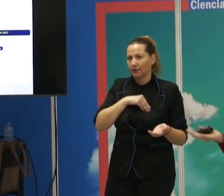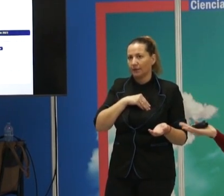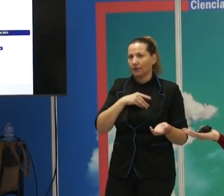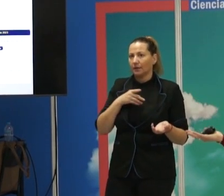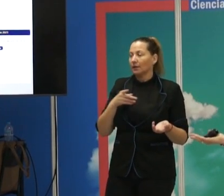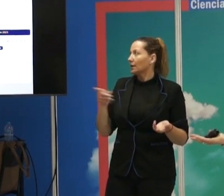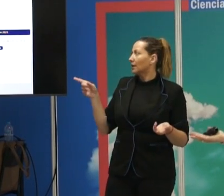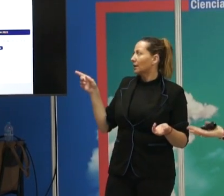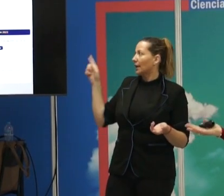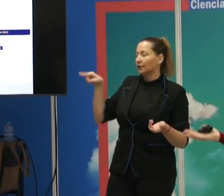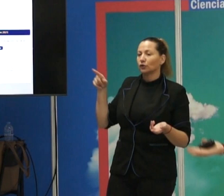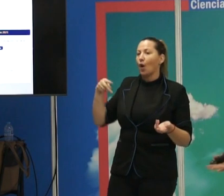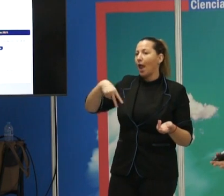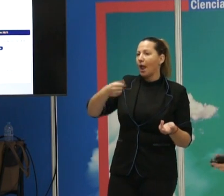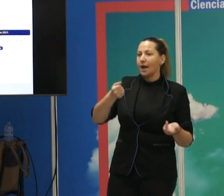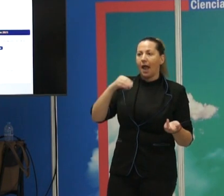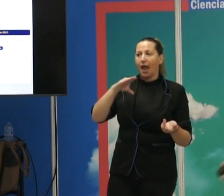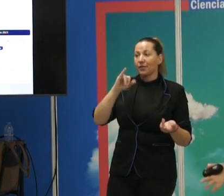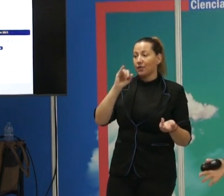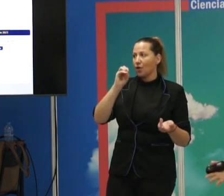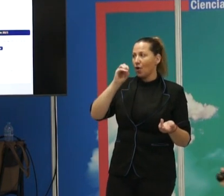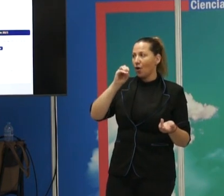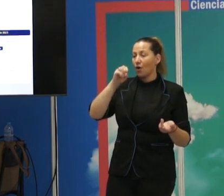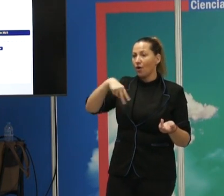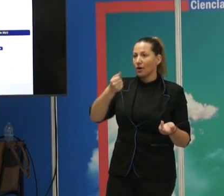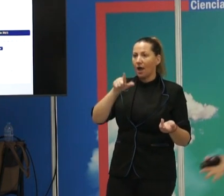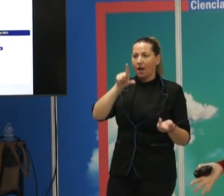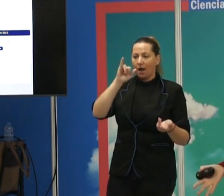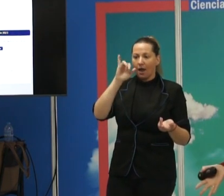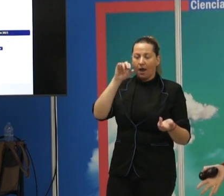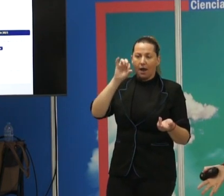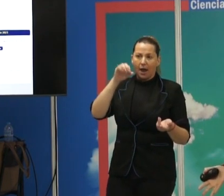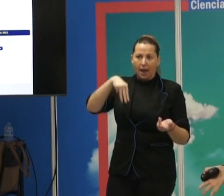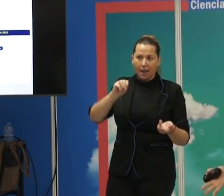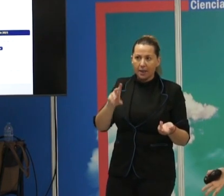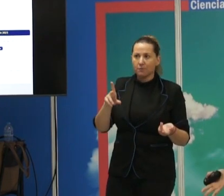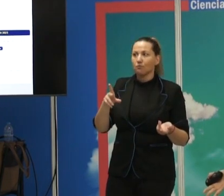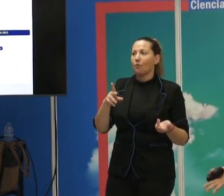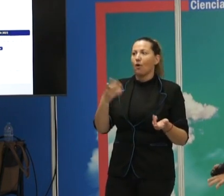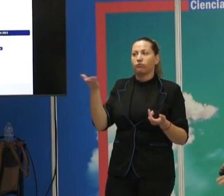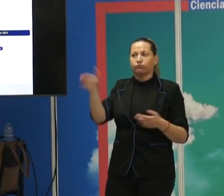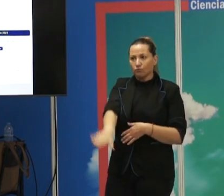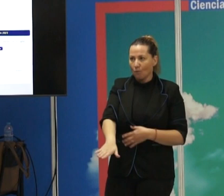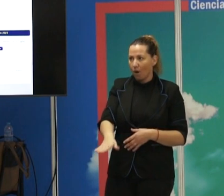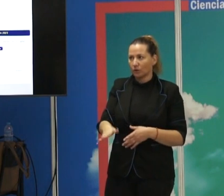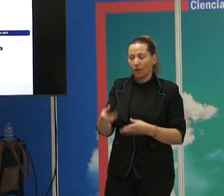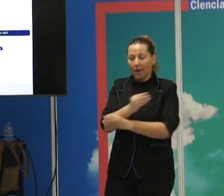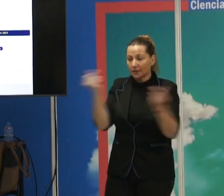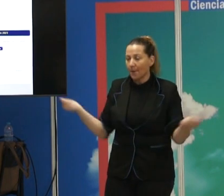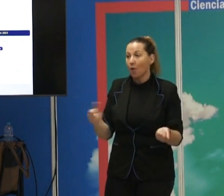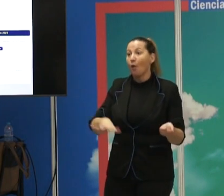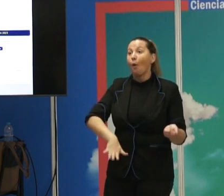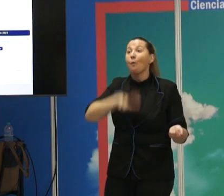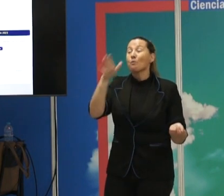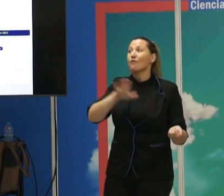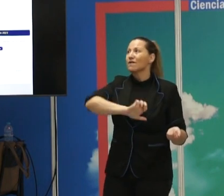se había muerto, que el nacionalismo había muerto porque después de haber destruido Europa ya se había dado cuenta a los europeos de que no merecía la pena, pero está